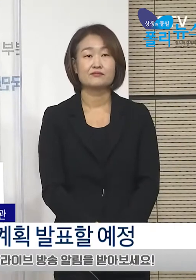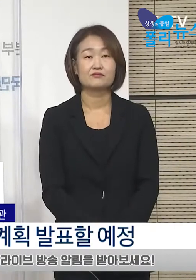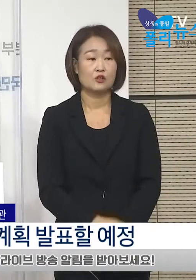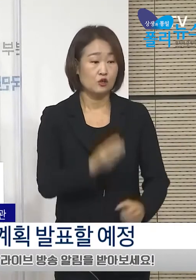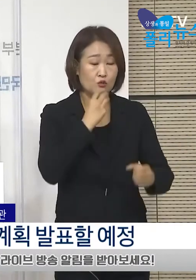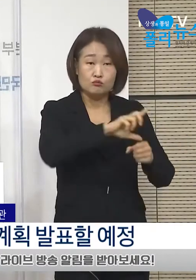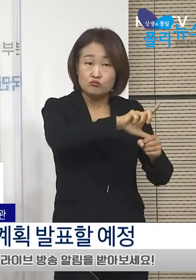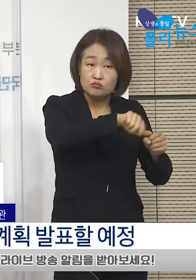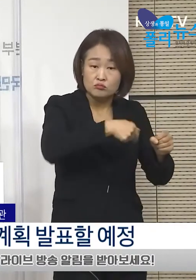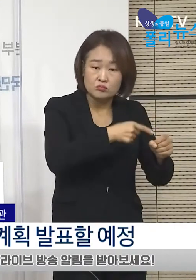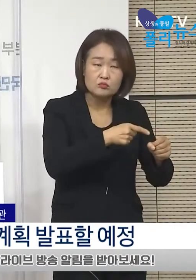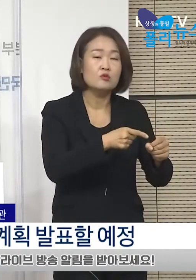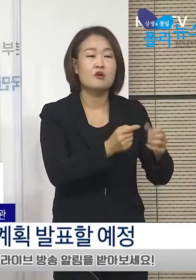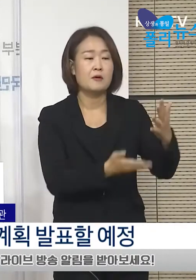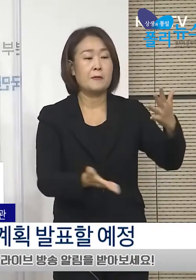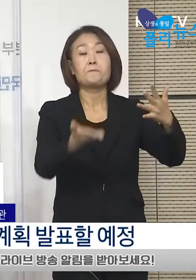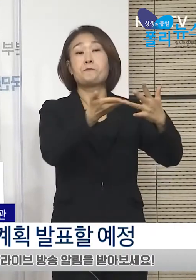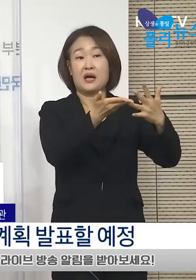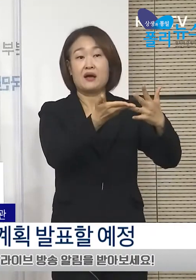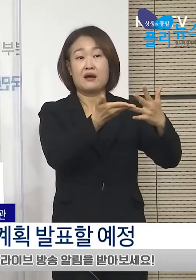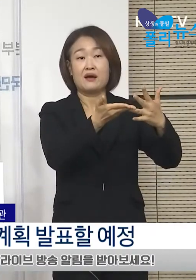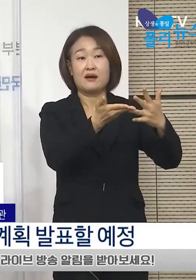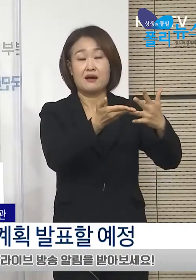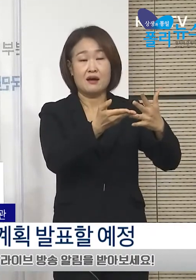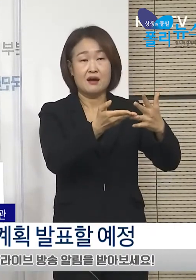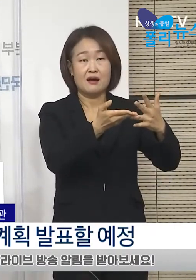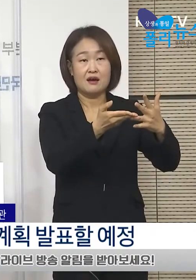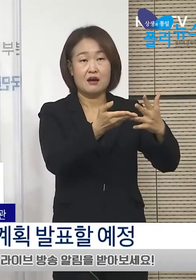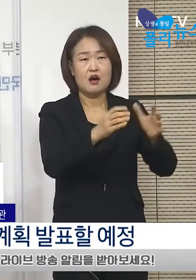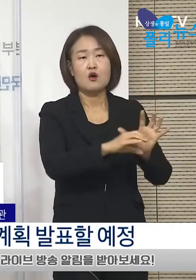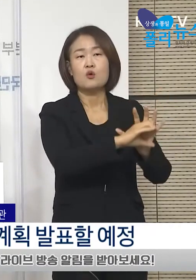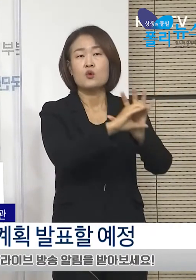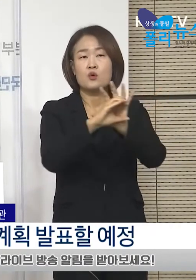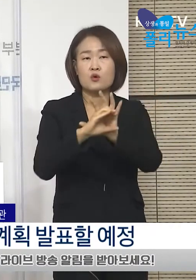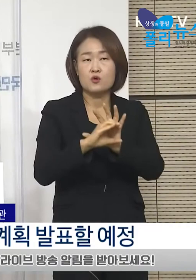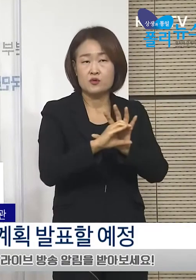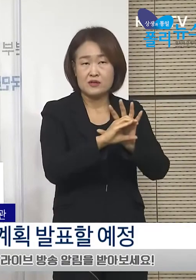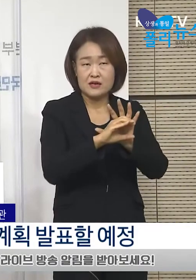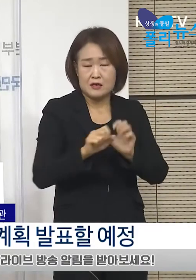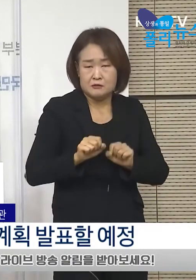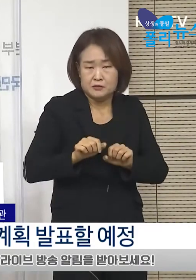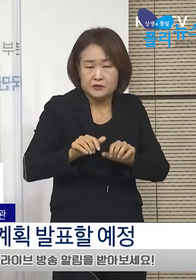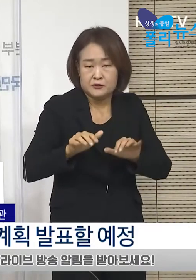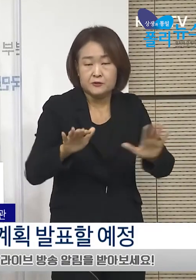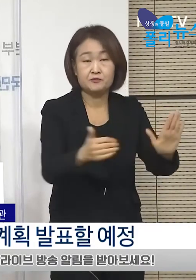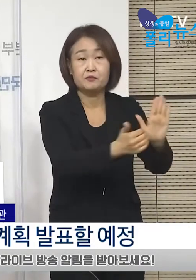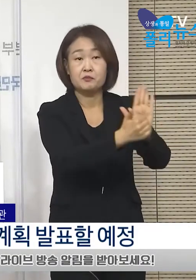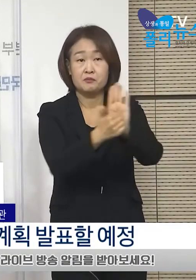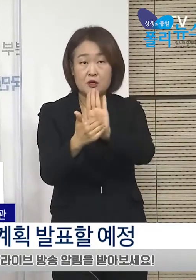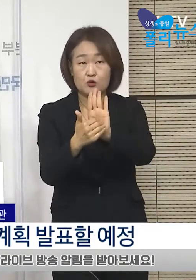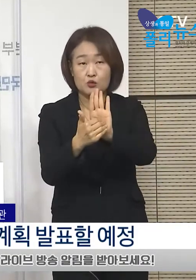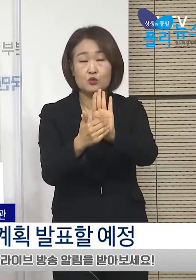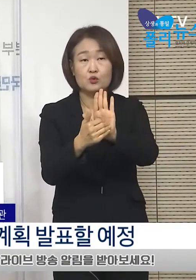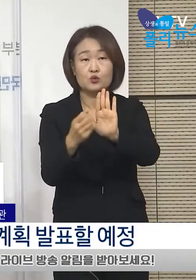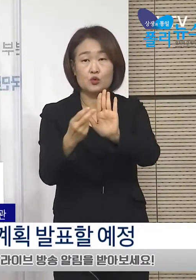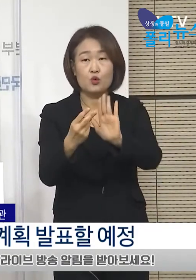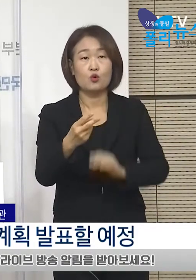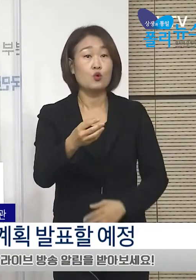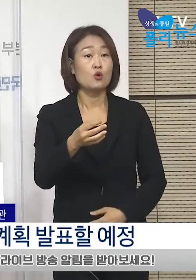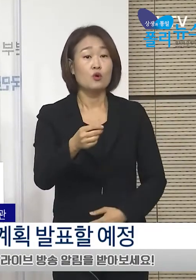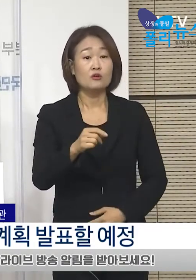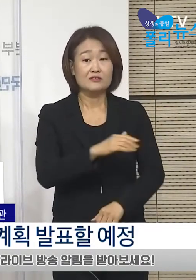수도권 등의 거리 두기 격상을 통해 코로나19의 유행을 억제하는 충분한 효과를 보기